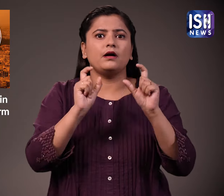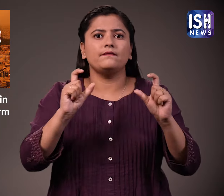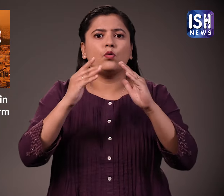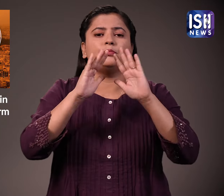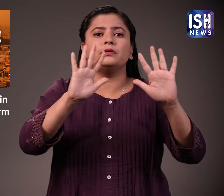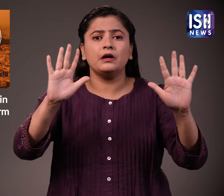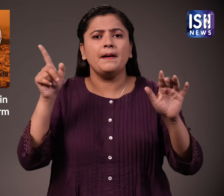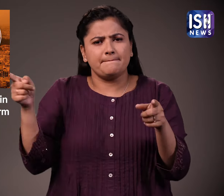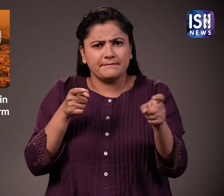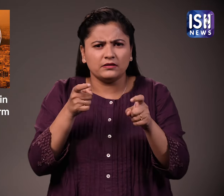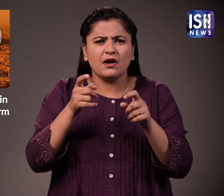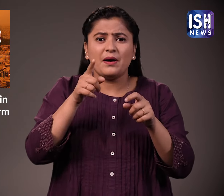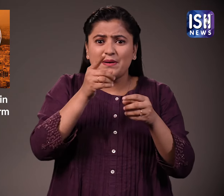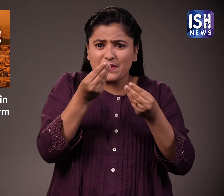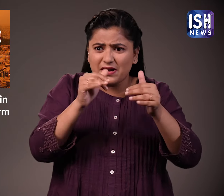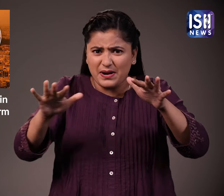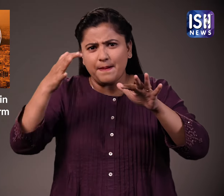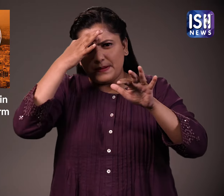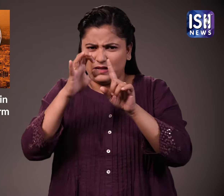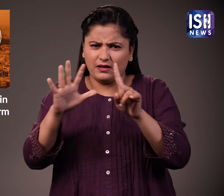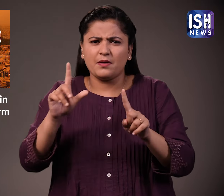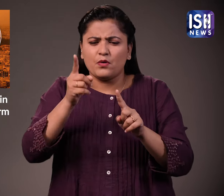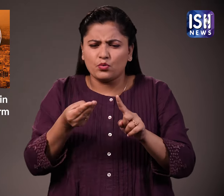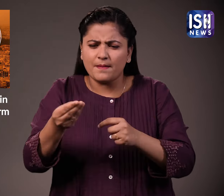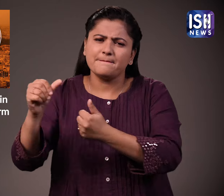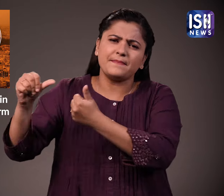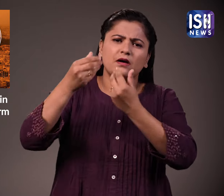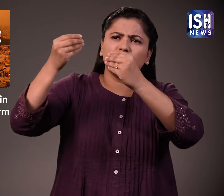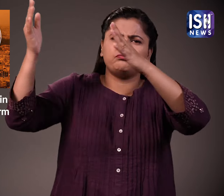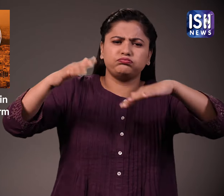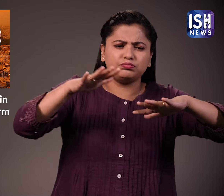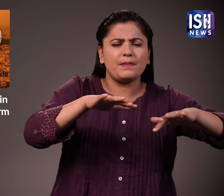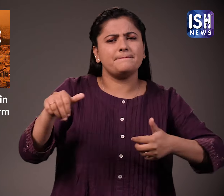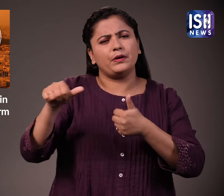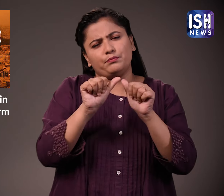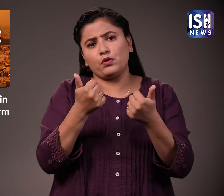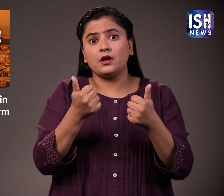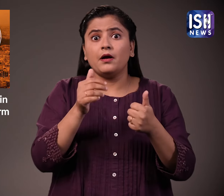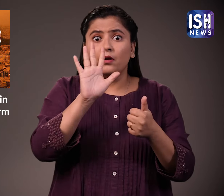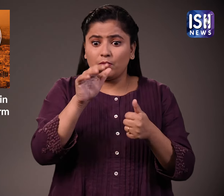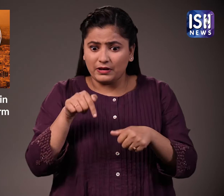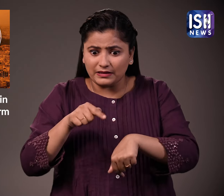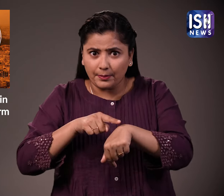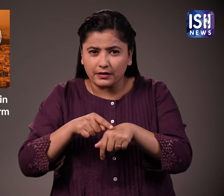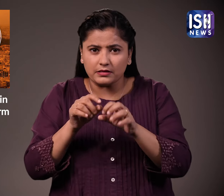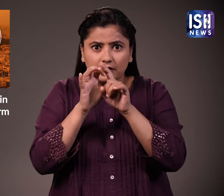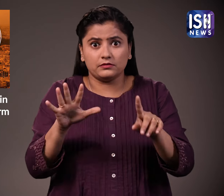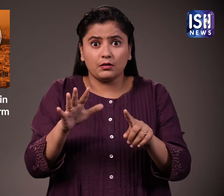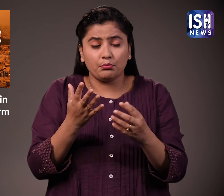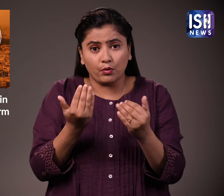उन्होंने नागरिकों से सतरक रहने को कहा और कहा कि कुछ दिनों में हवा साफ हो जाएगी रेतिलेक